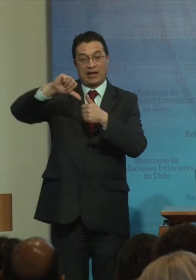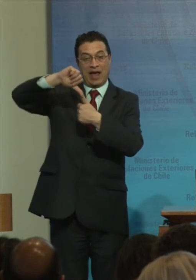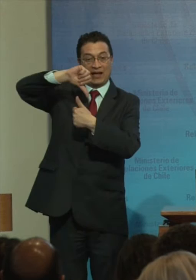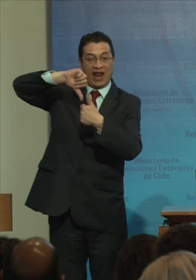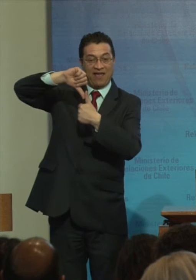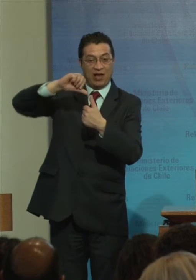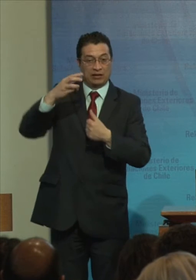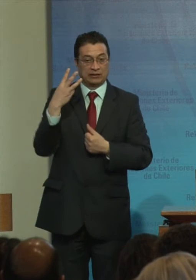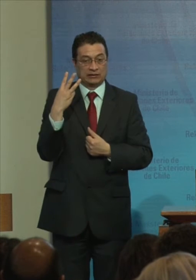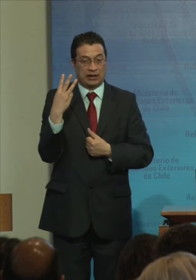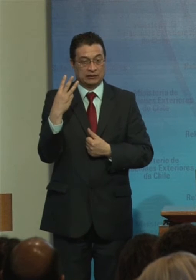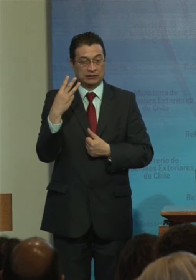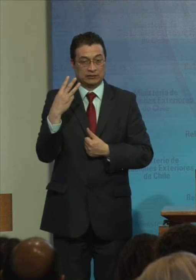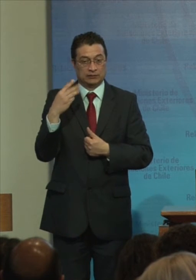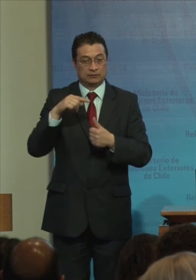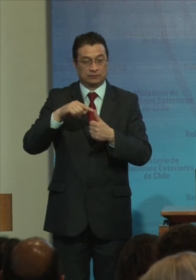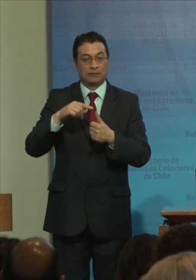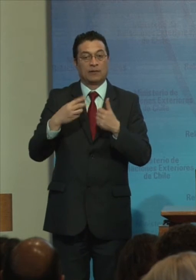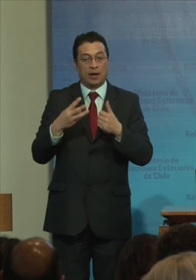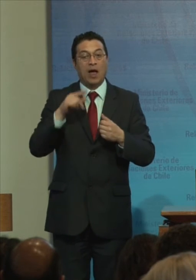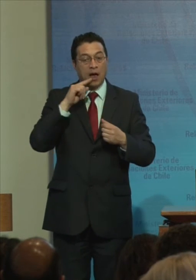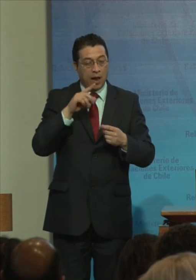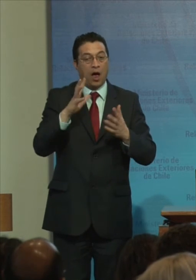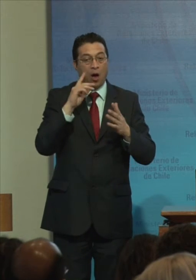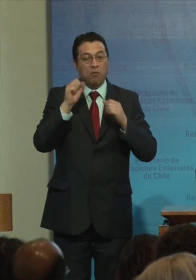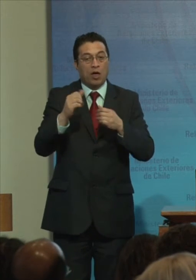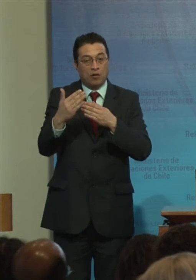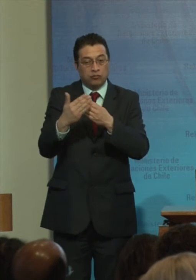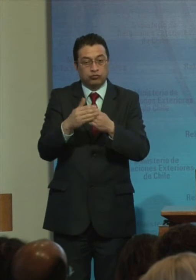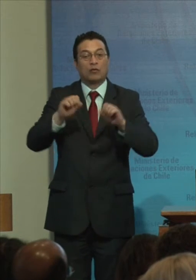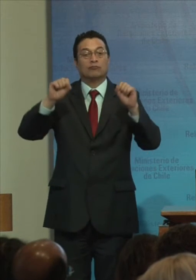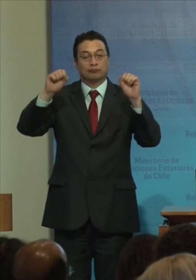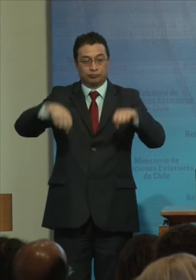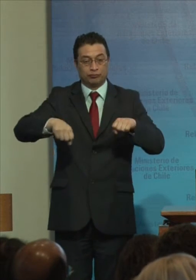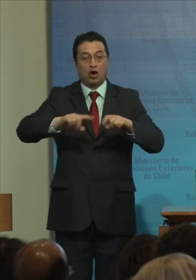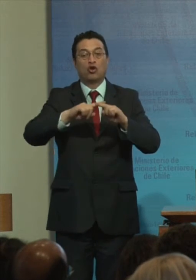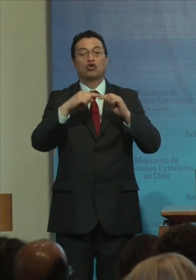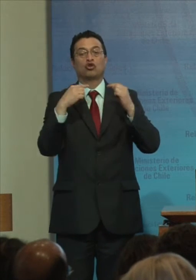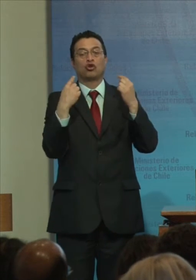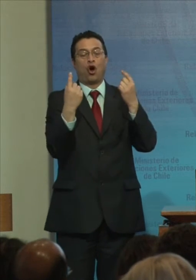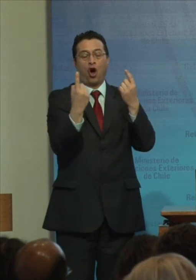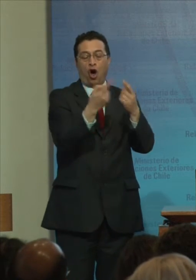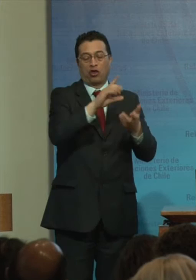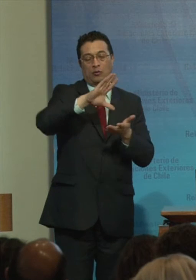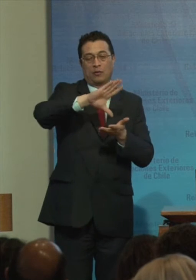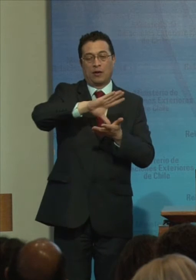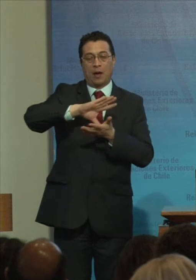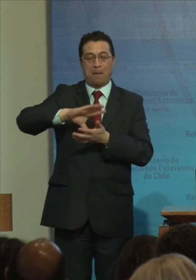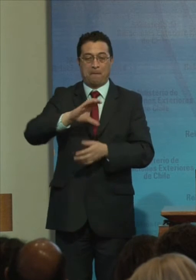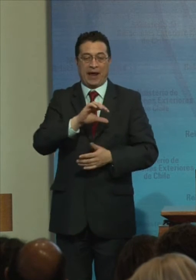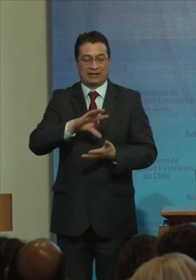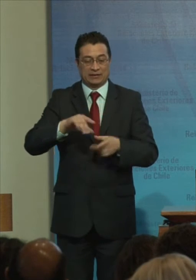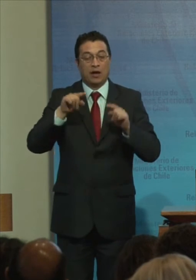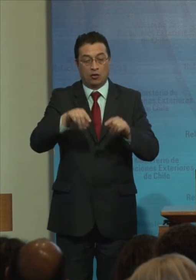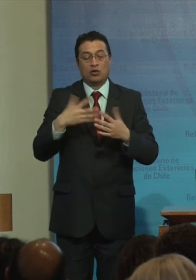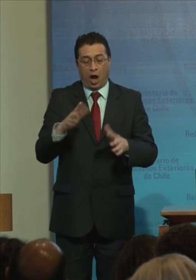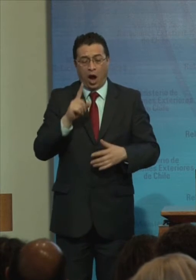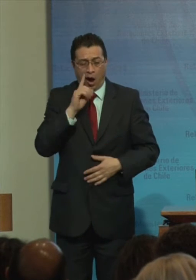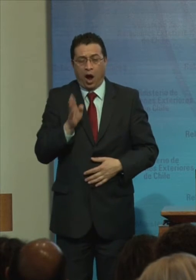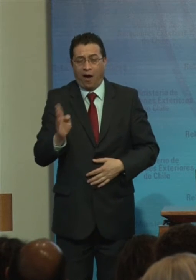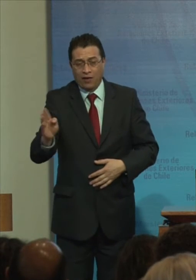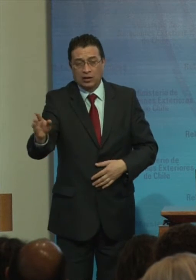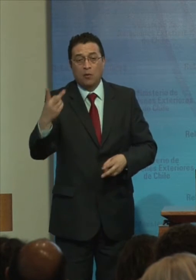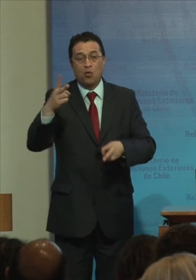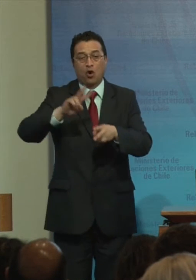Para que la Región Alcance La ratificación En todos Sus estados Hemos avanzado En la